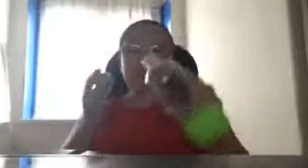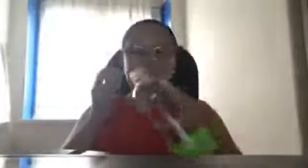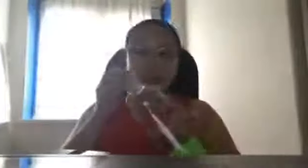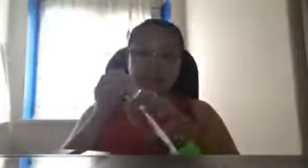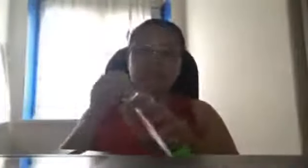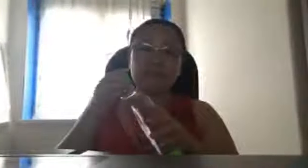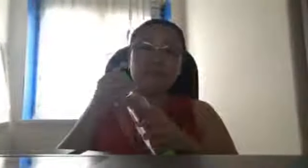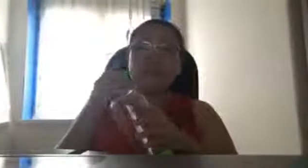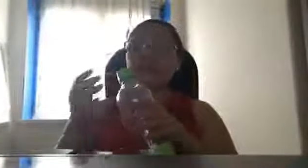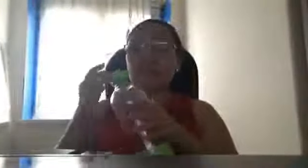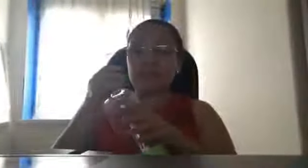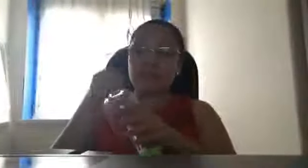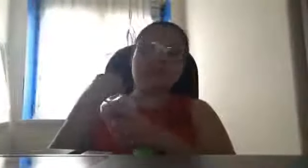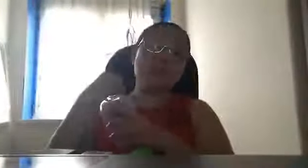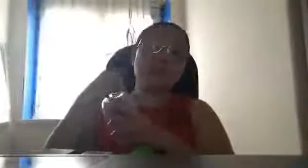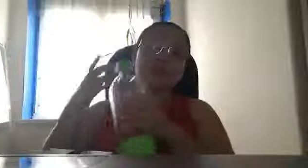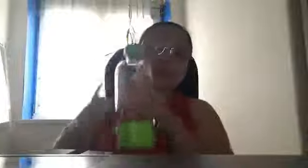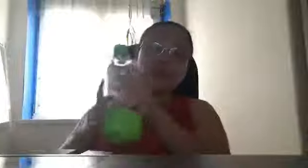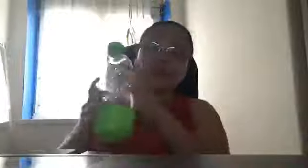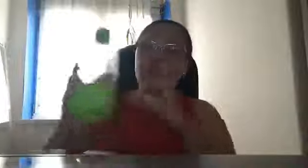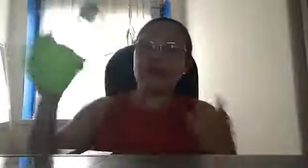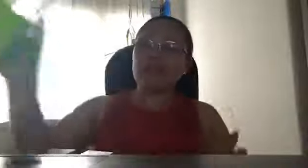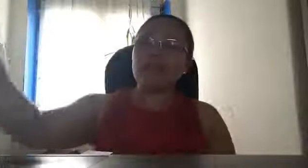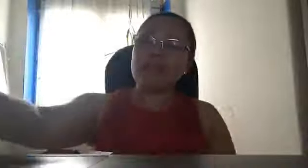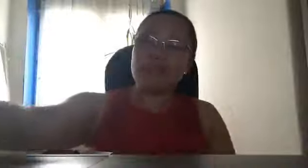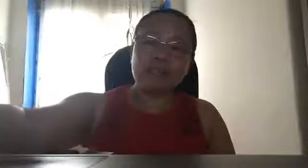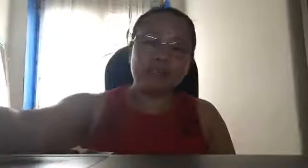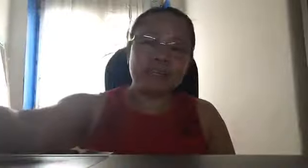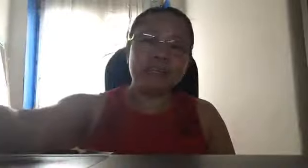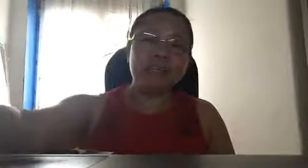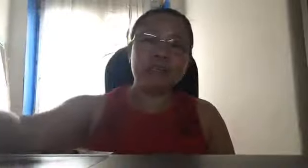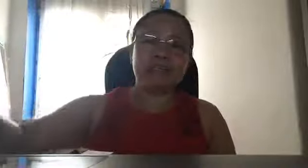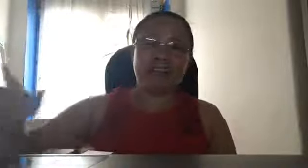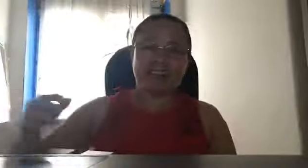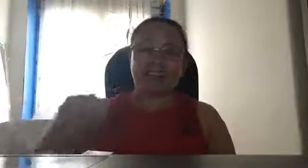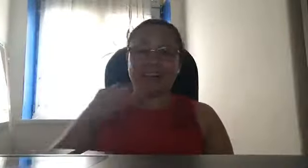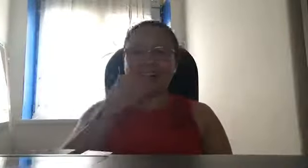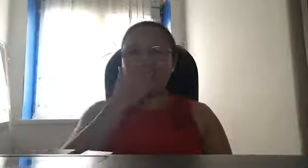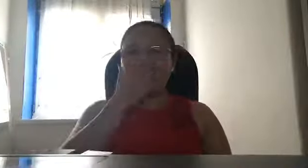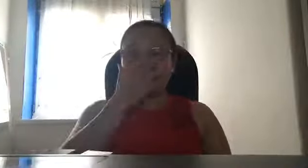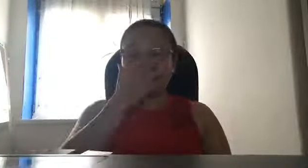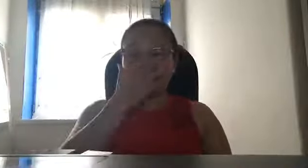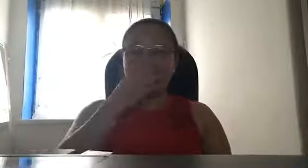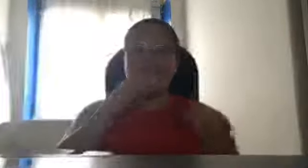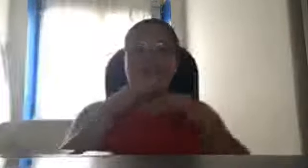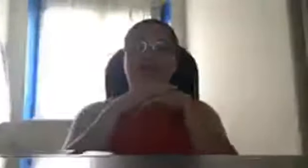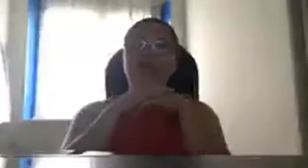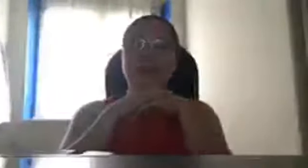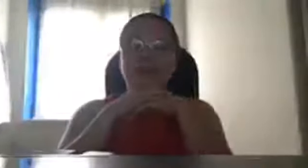at mali yun na mamumundo kayo at mali yun hindi nyo gagalangan ang inyong mga magulang